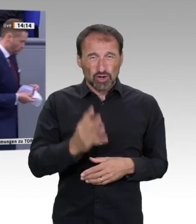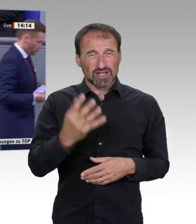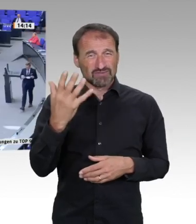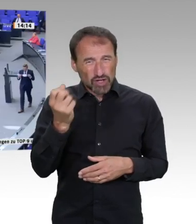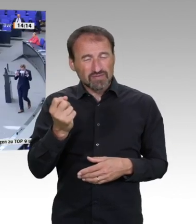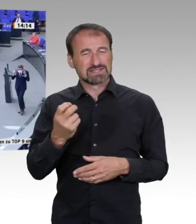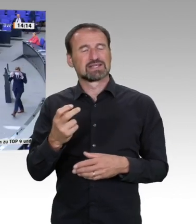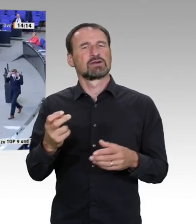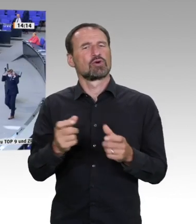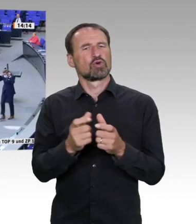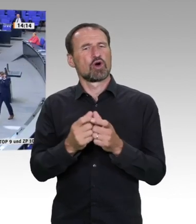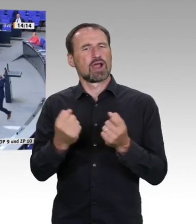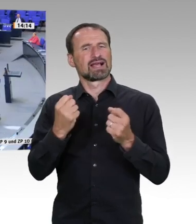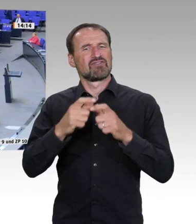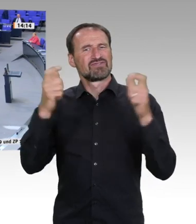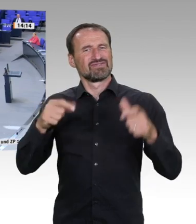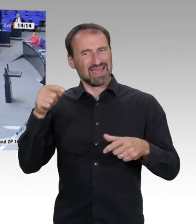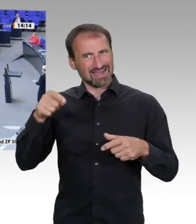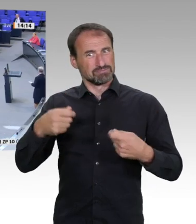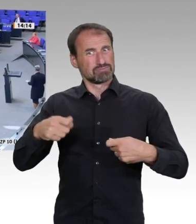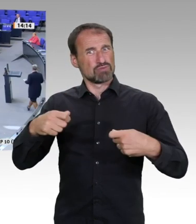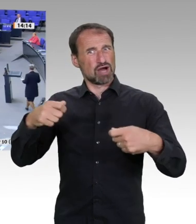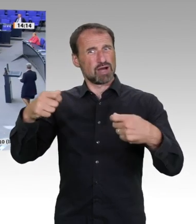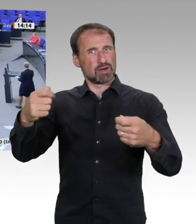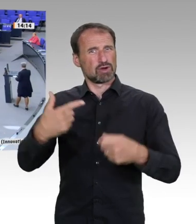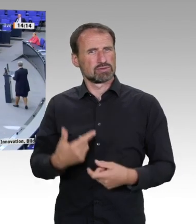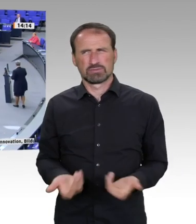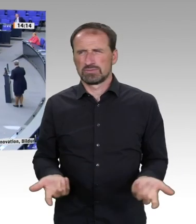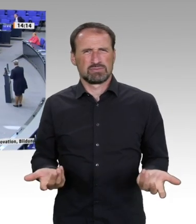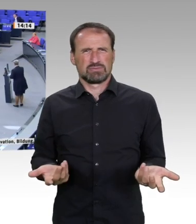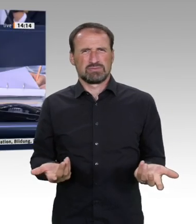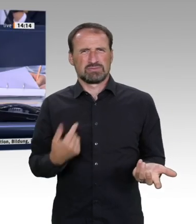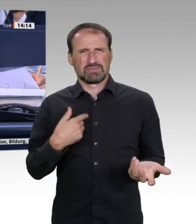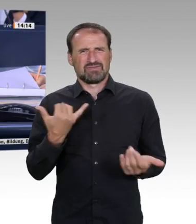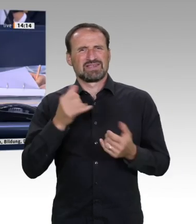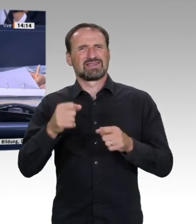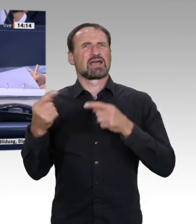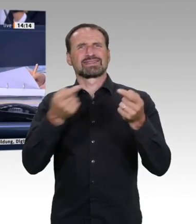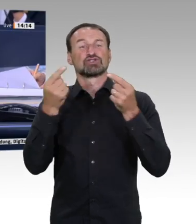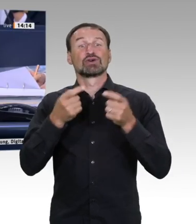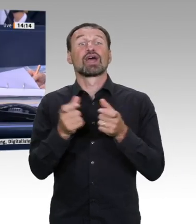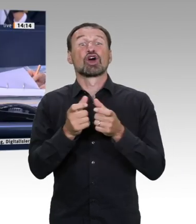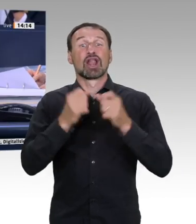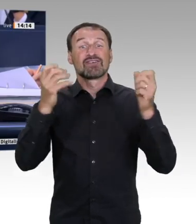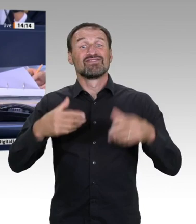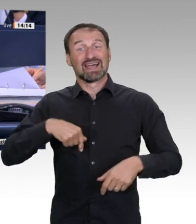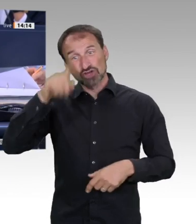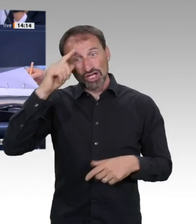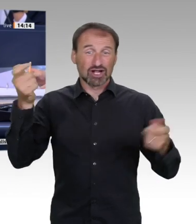Vielen Dank, Wolfgang Steffinger. schließe der Aussprache zu diesen Tagesordnungspunkten. In der Fraktionen der Überweisung der Vorlagen auf den Drucksachen